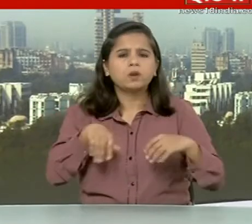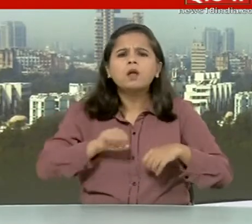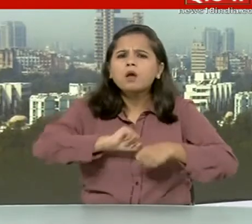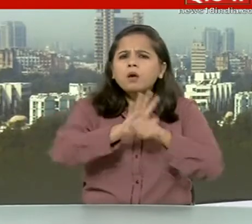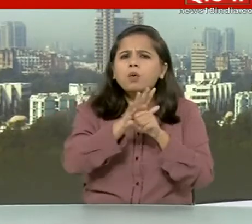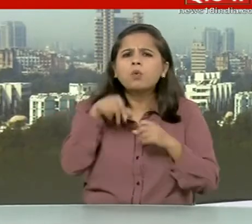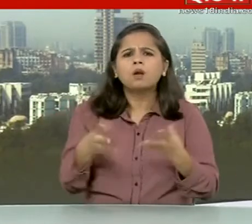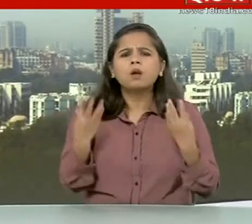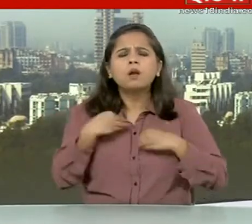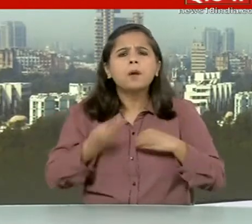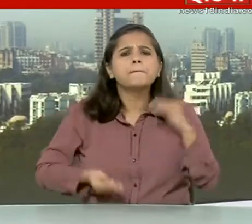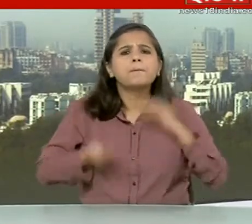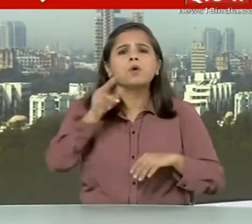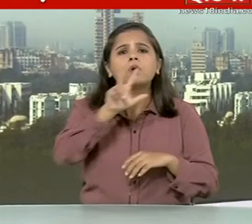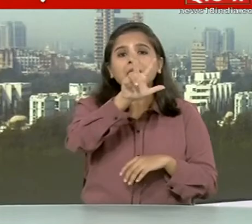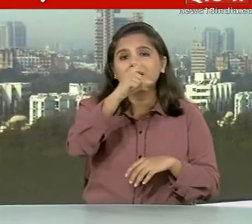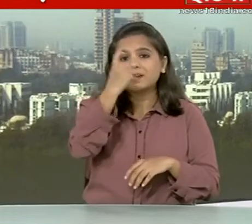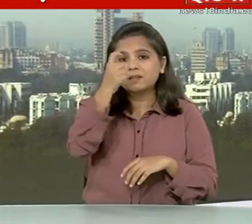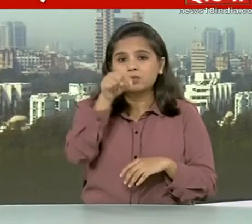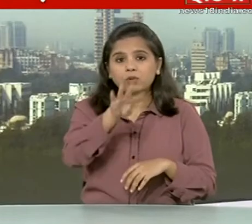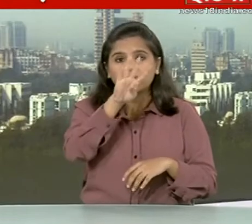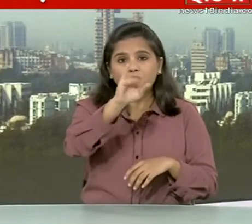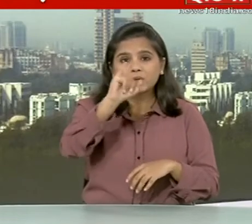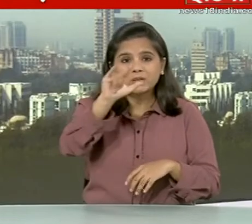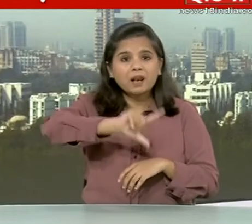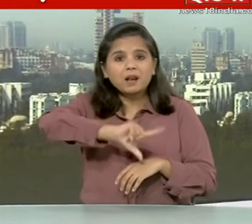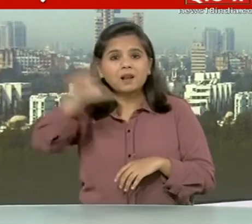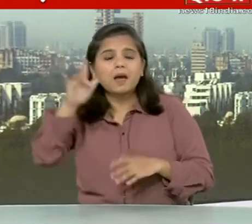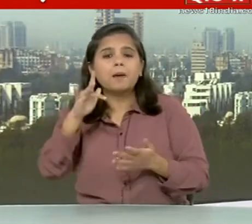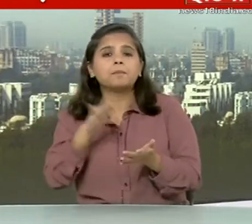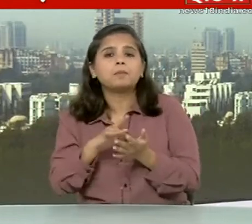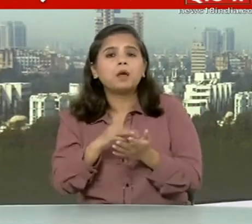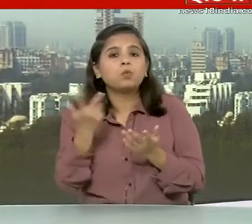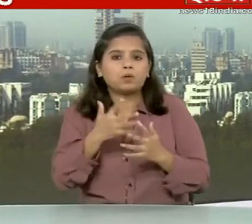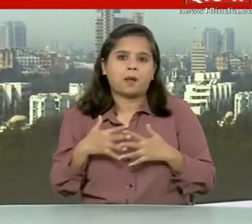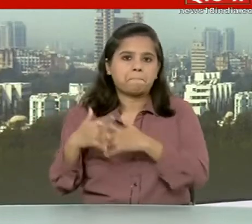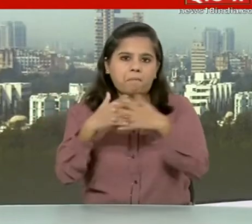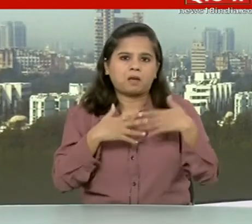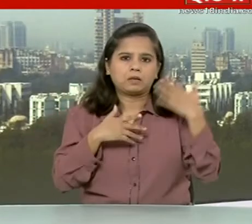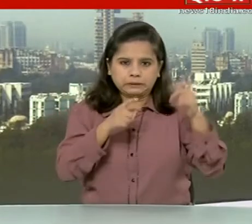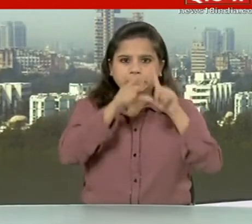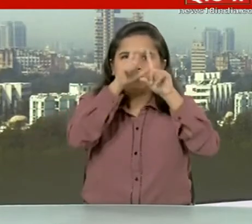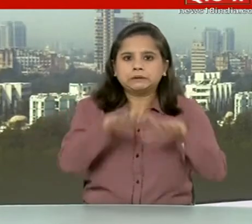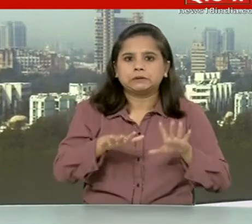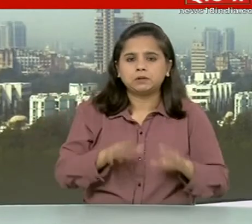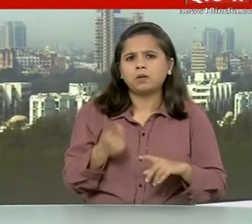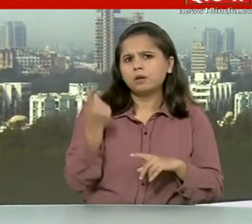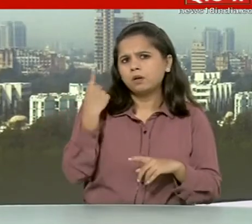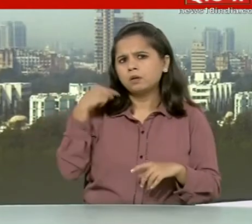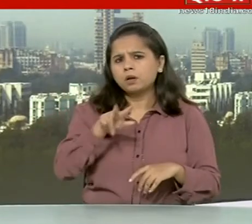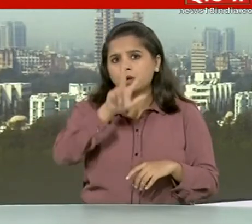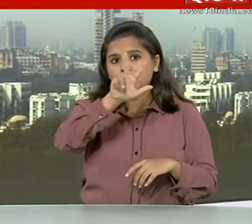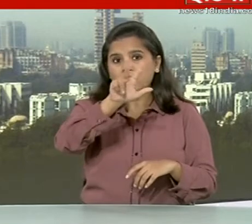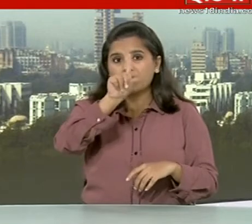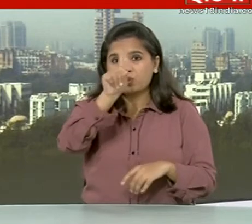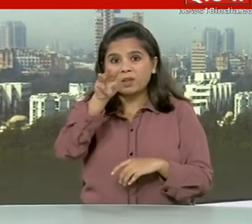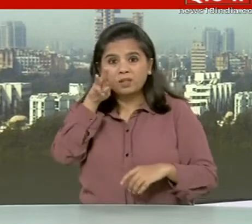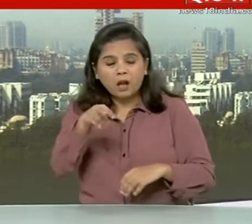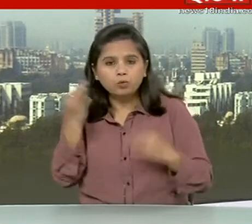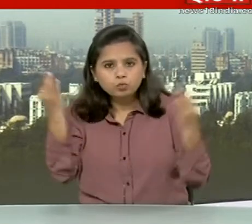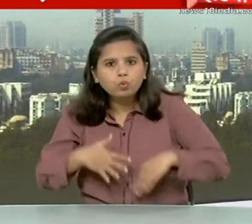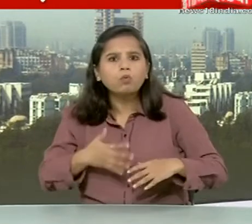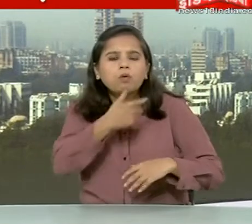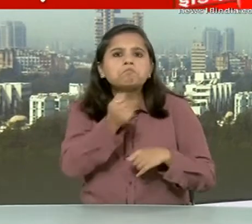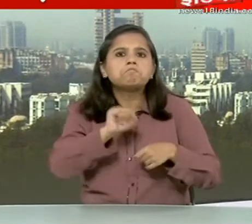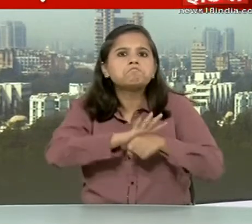के सबसे ज्यादा 87.46 लाग मामले अमेरिका में हैं जहां कल करीब 81 हजार नए